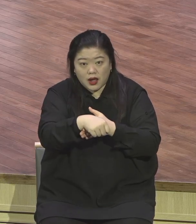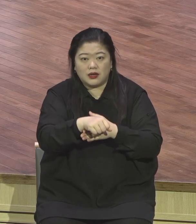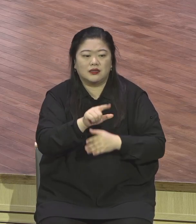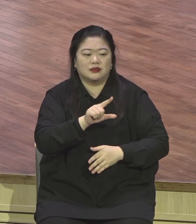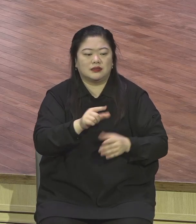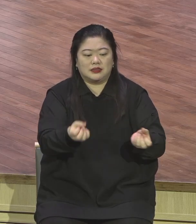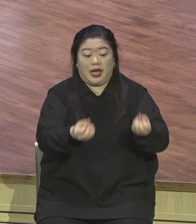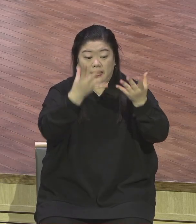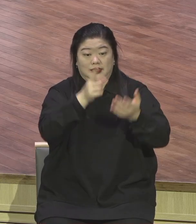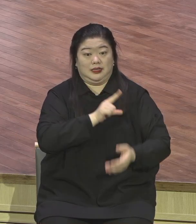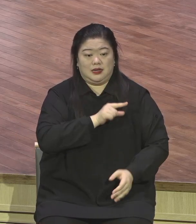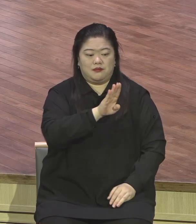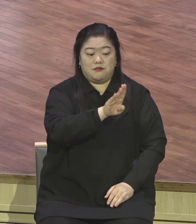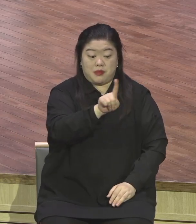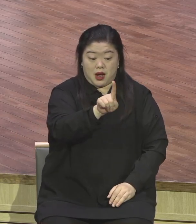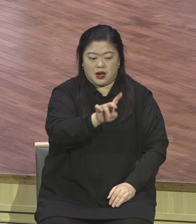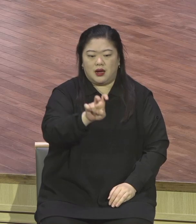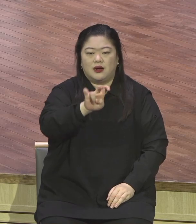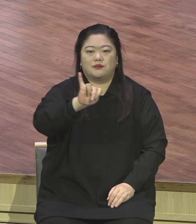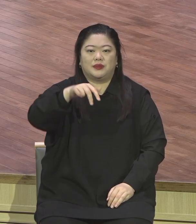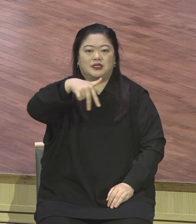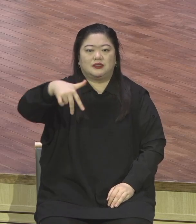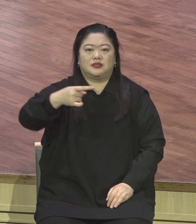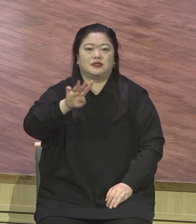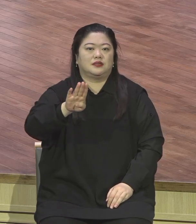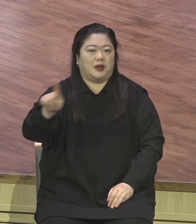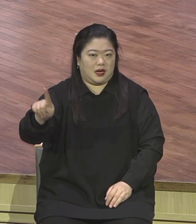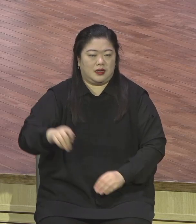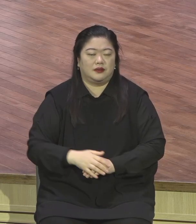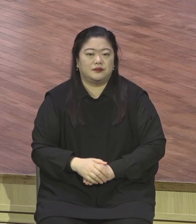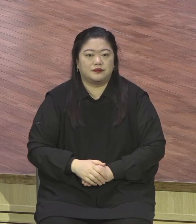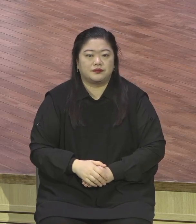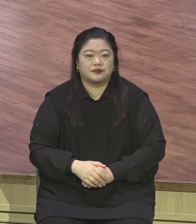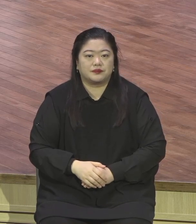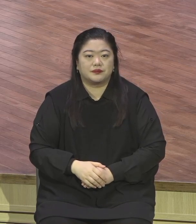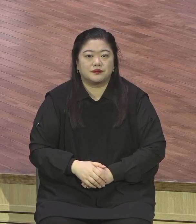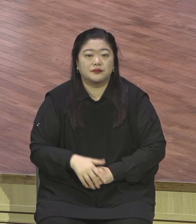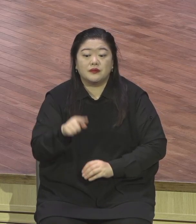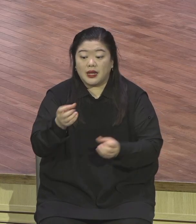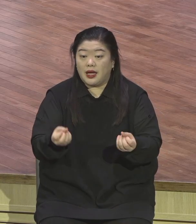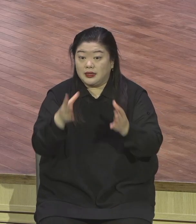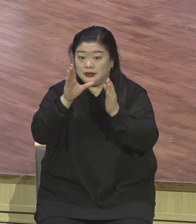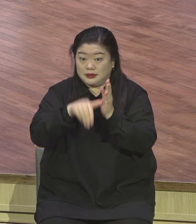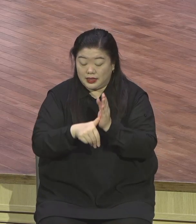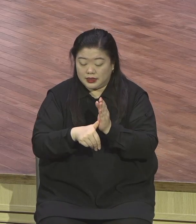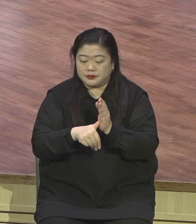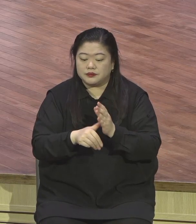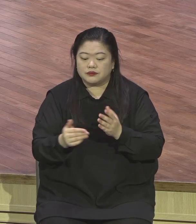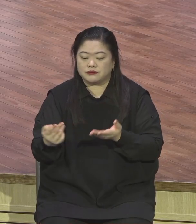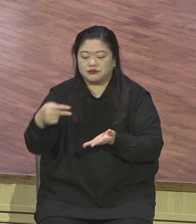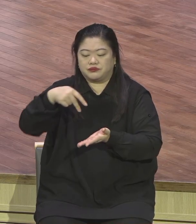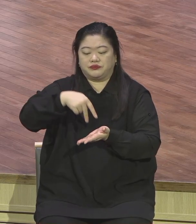당사자가 모든 사람들 앞에서 다음과 같이 고백을 합니다. 나는 이제부터